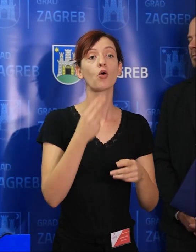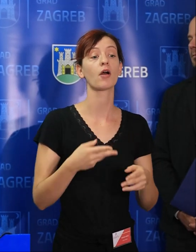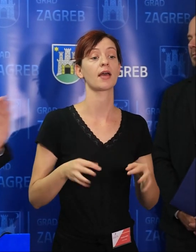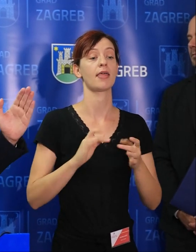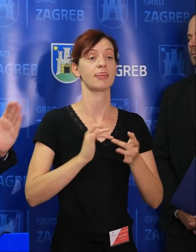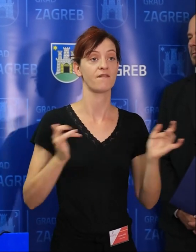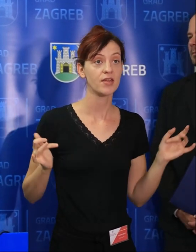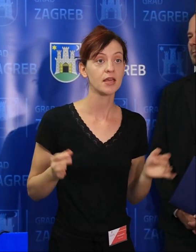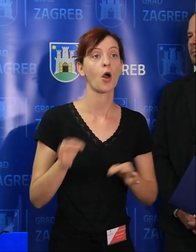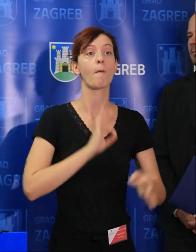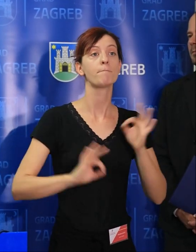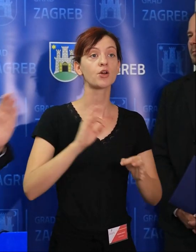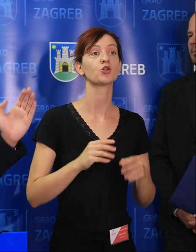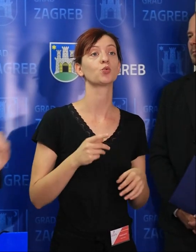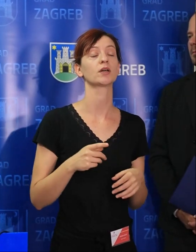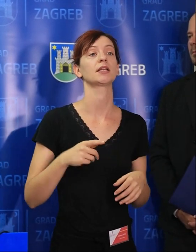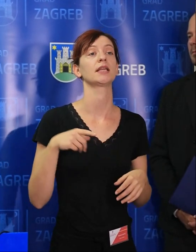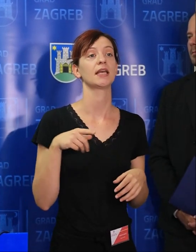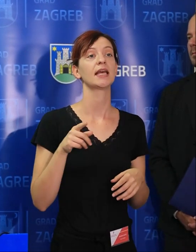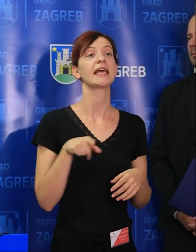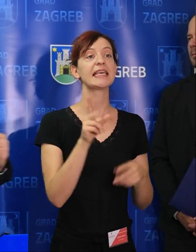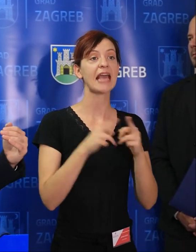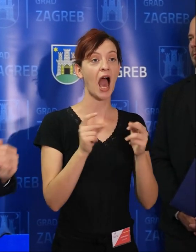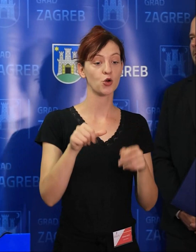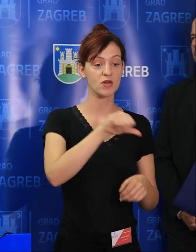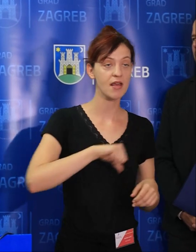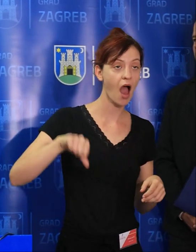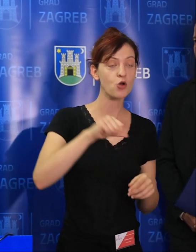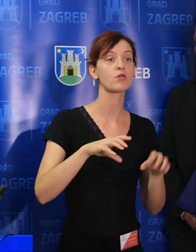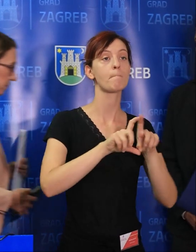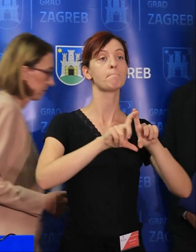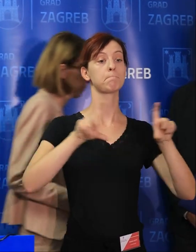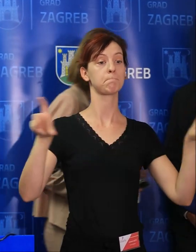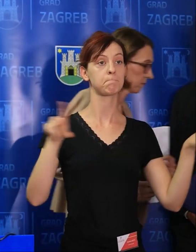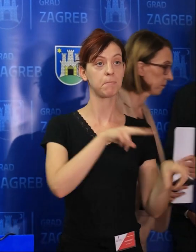Znači, one se nalaze zapadnije i dalje na južnoj obavi Save.